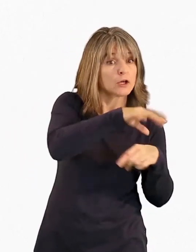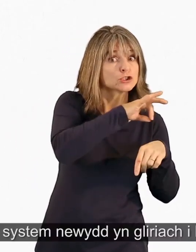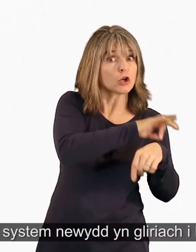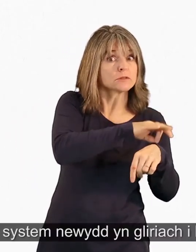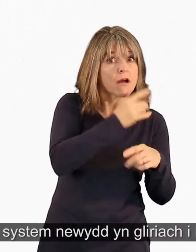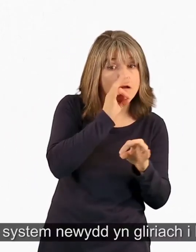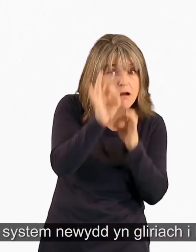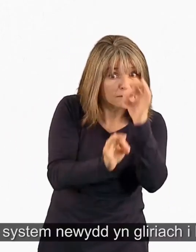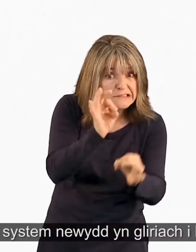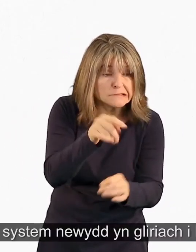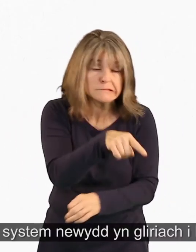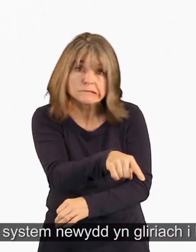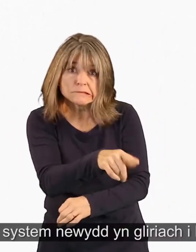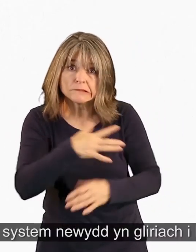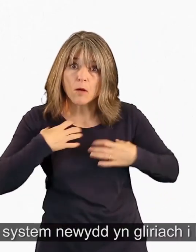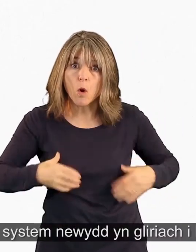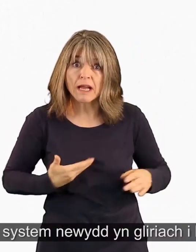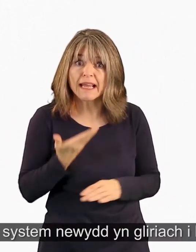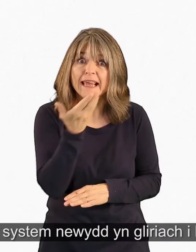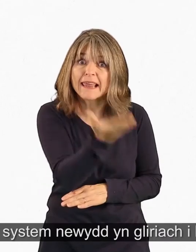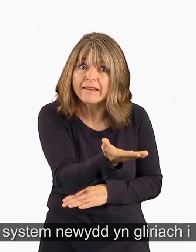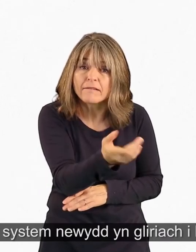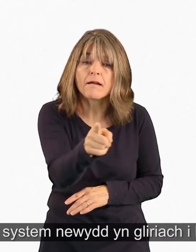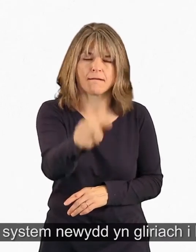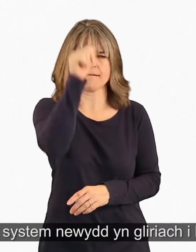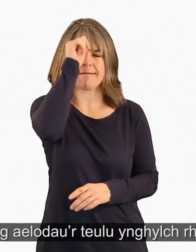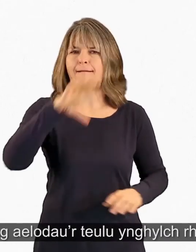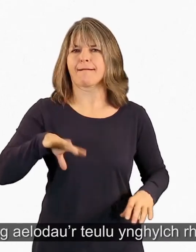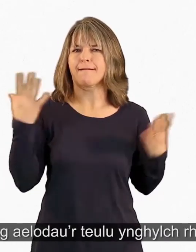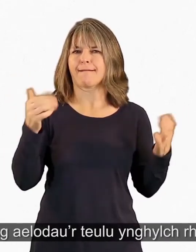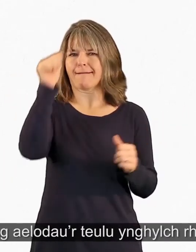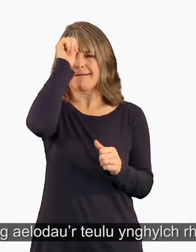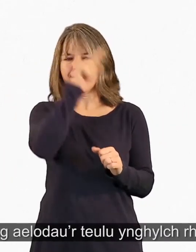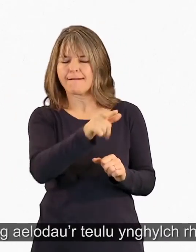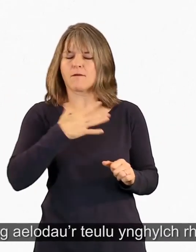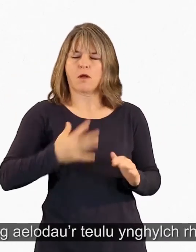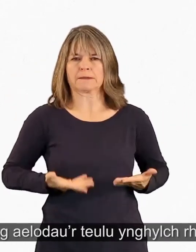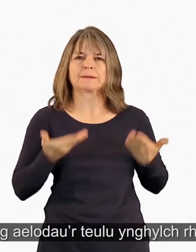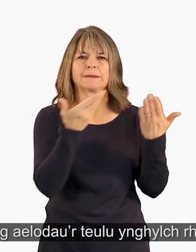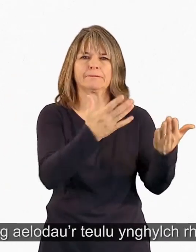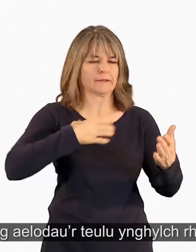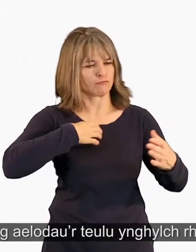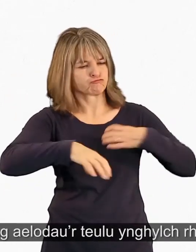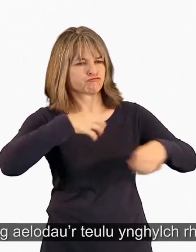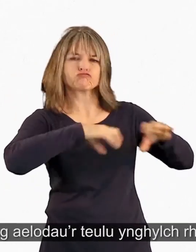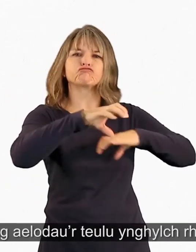Bydd y system newydd yn gliriach i bawb. Os cysylltid ag aelodau'r teulu ynghylchroi organau,